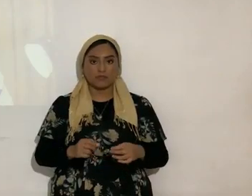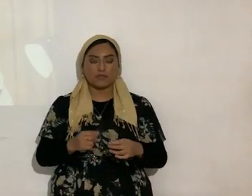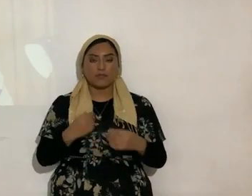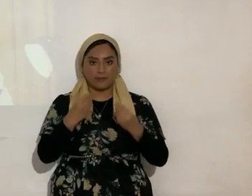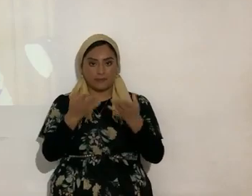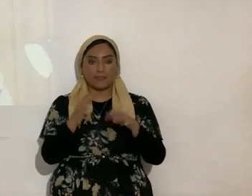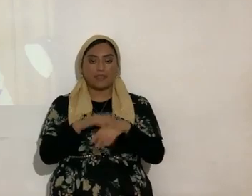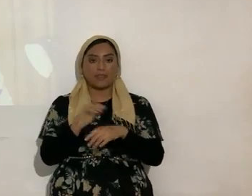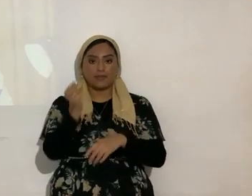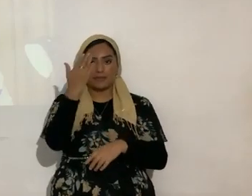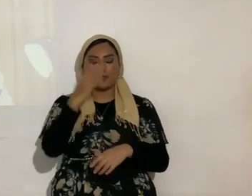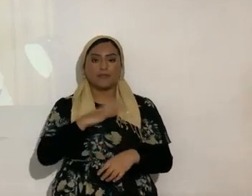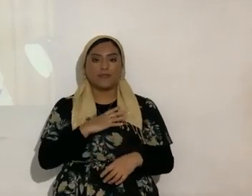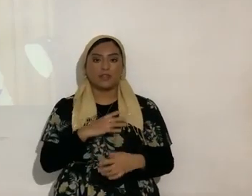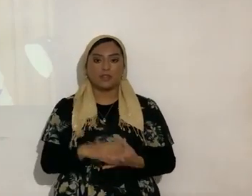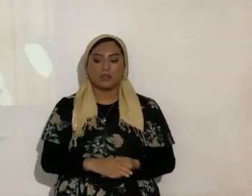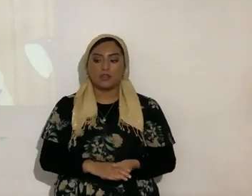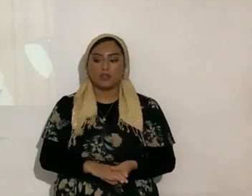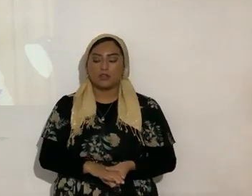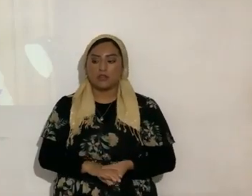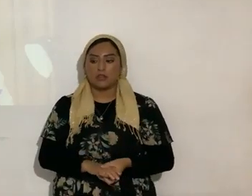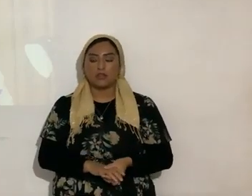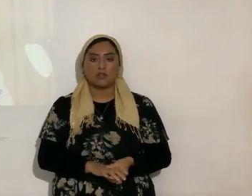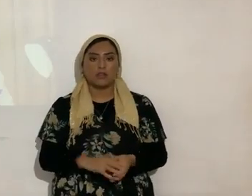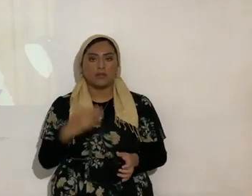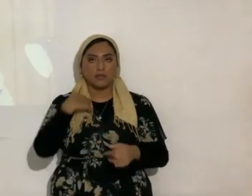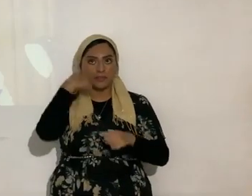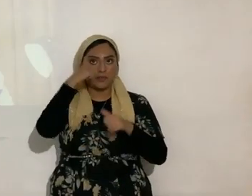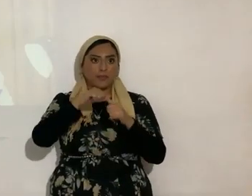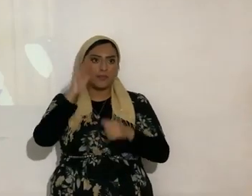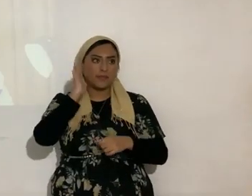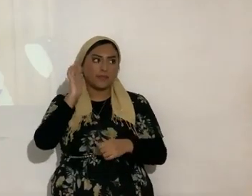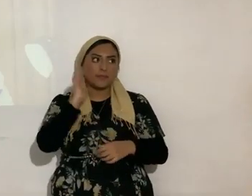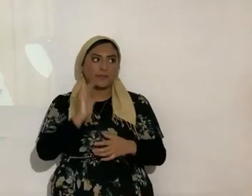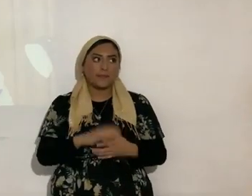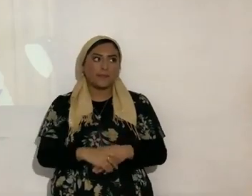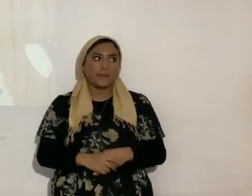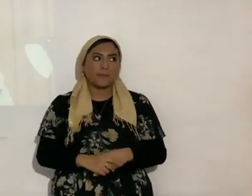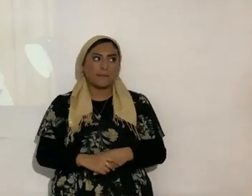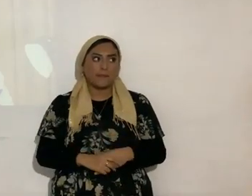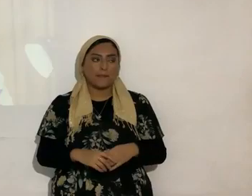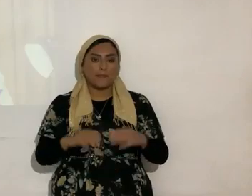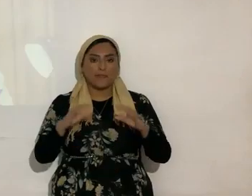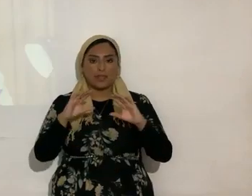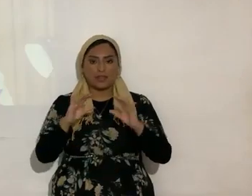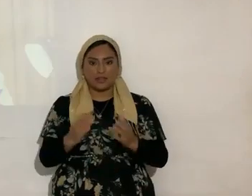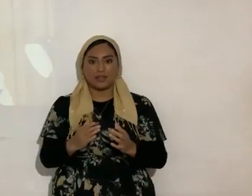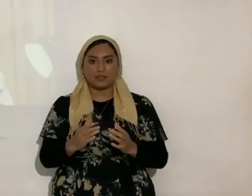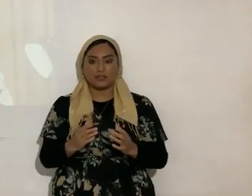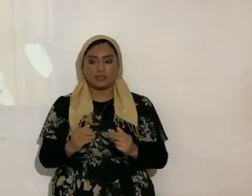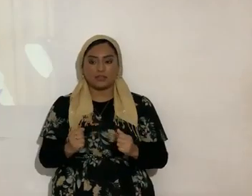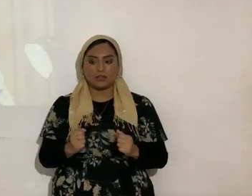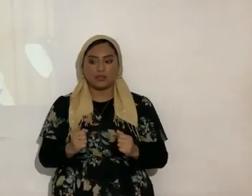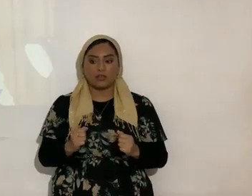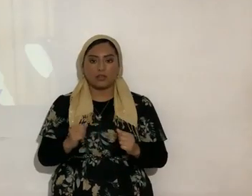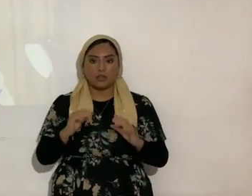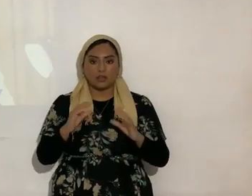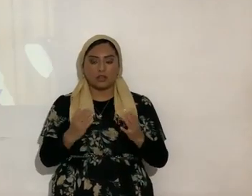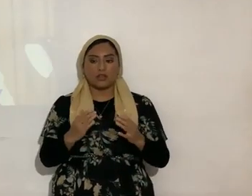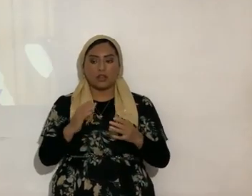en chaval en una ocasión en una clase de de anatomía de disección